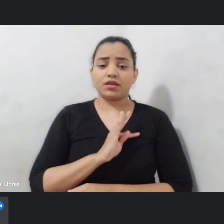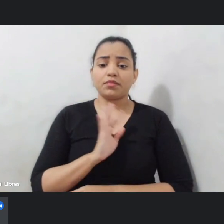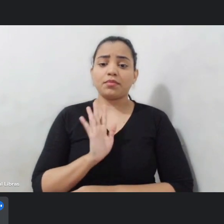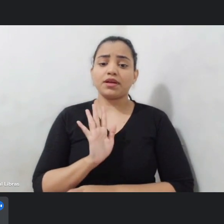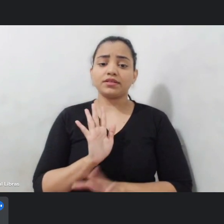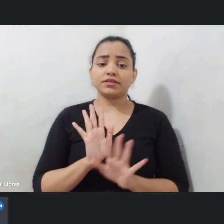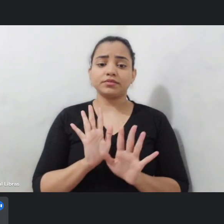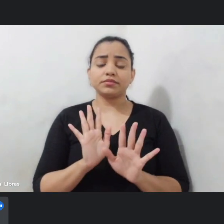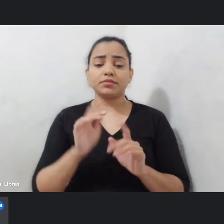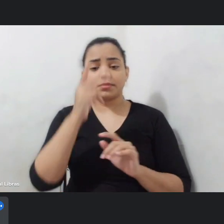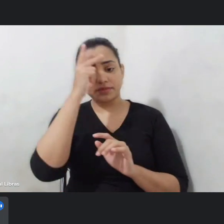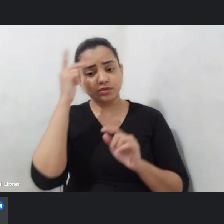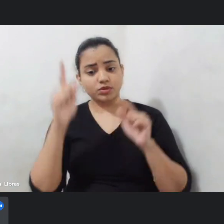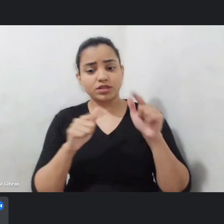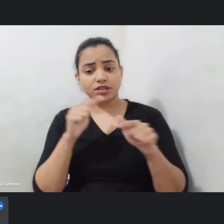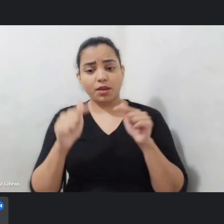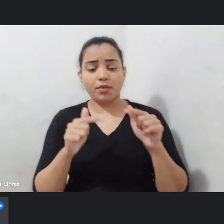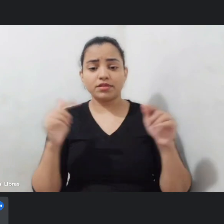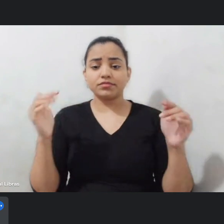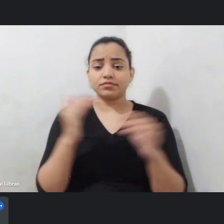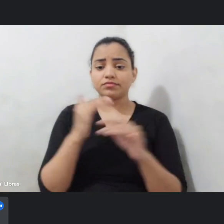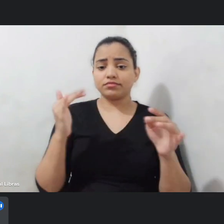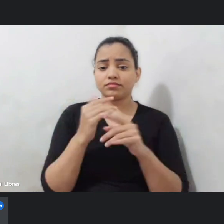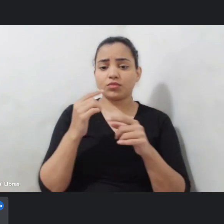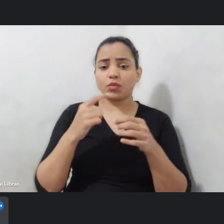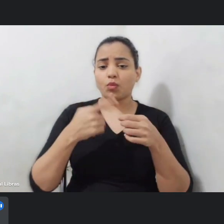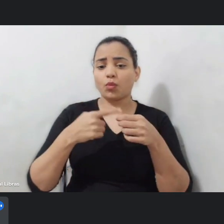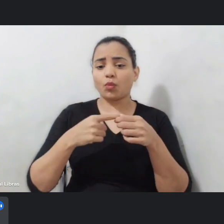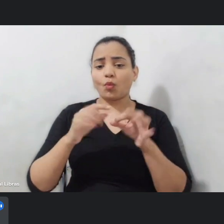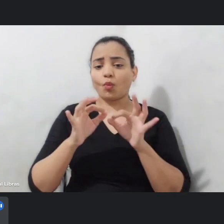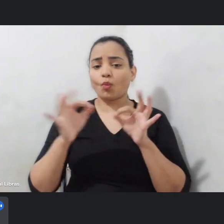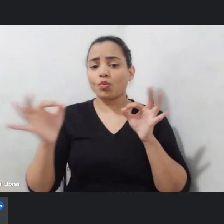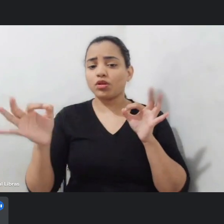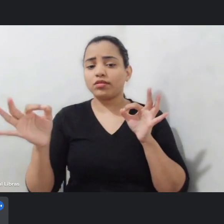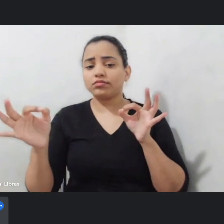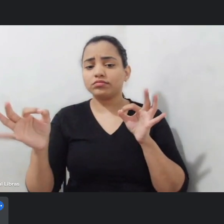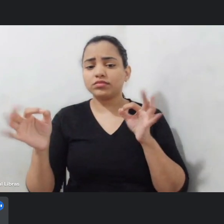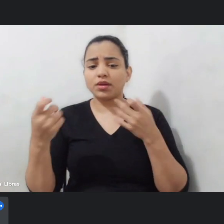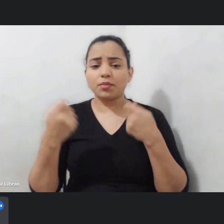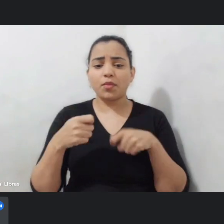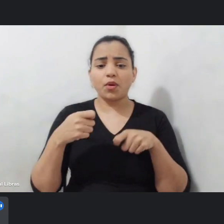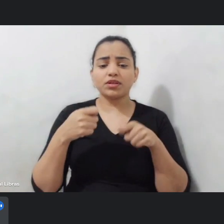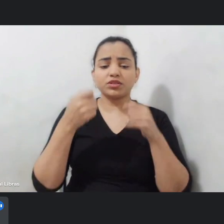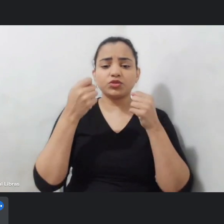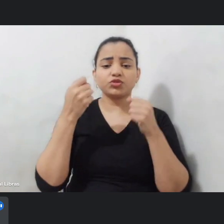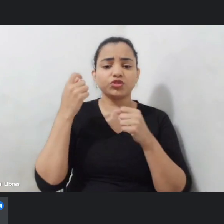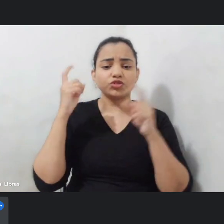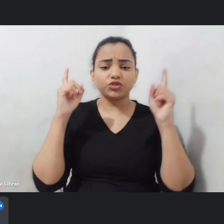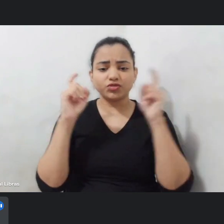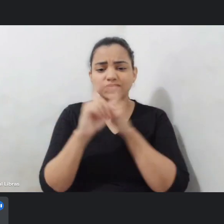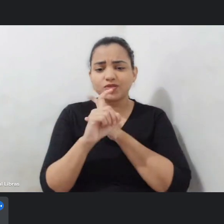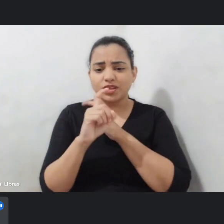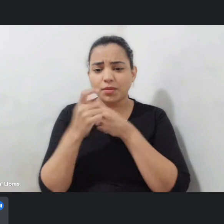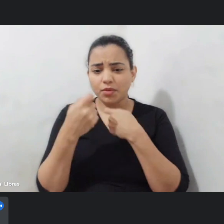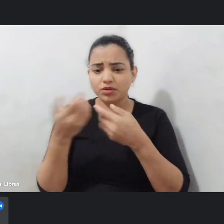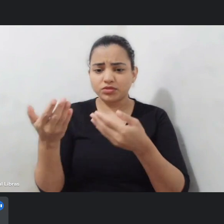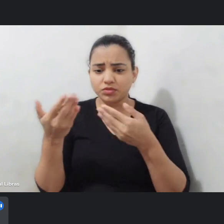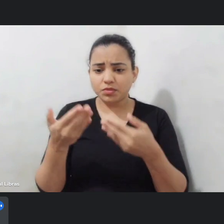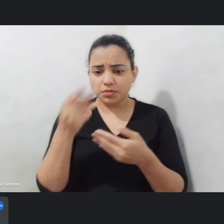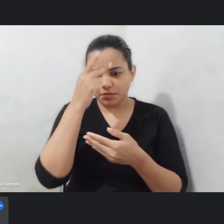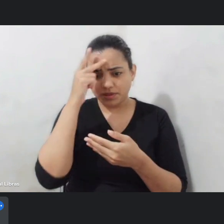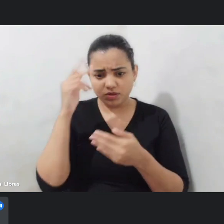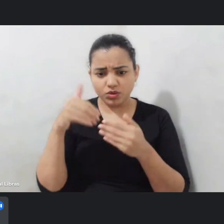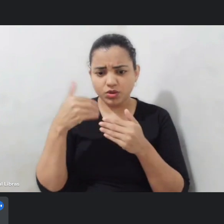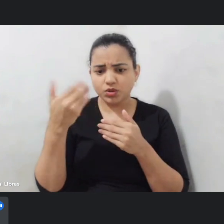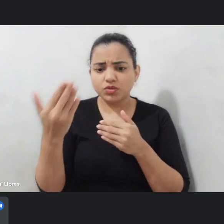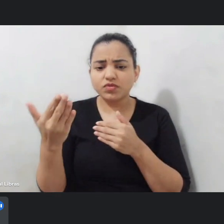nos municípios mais distantes pode ter dificuldade então é possível convidar técnicos para fazer